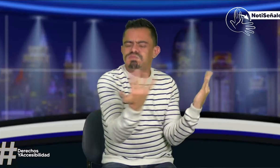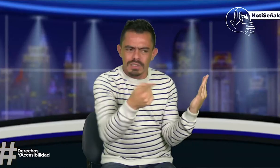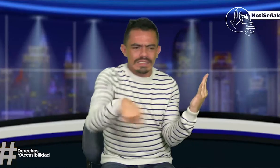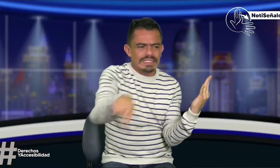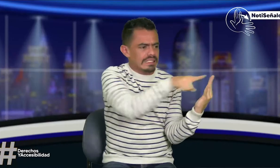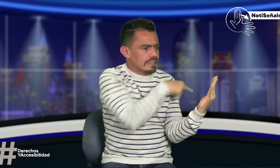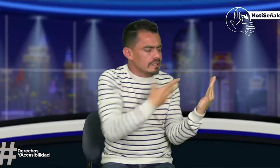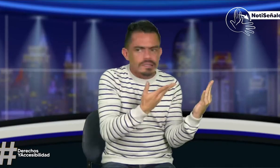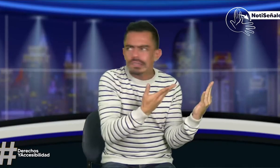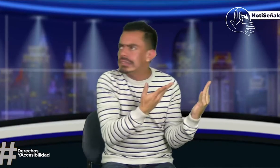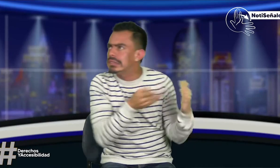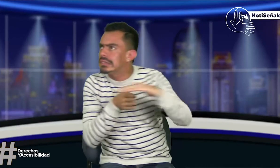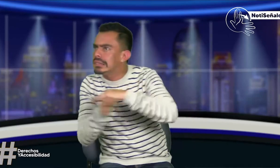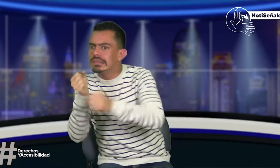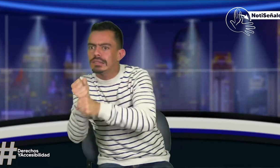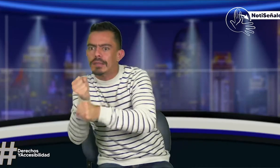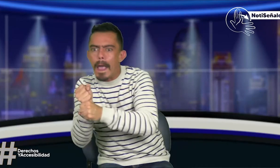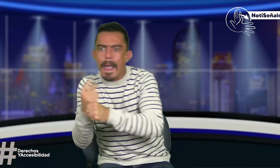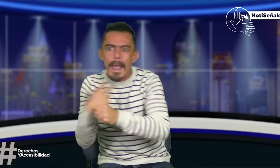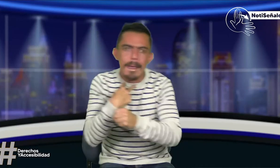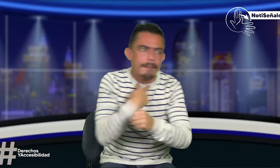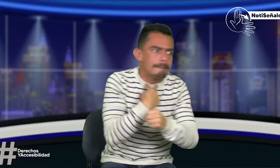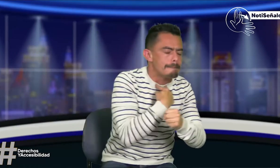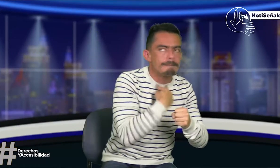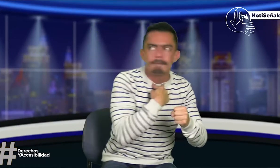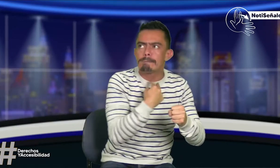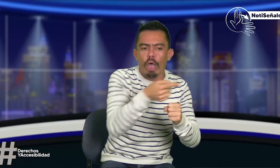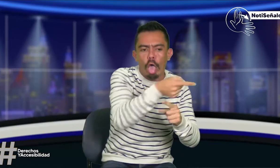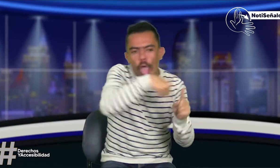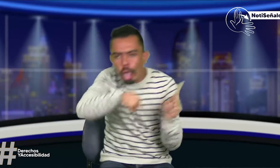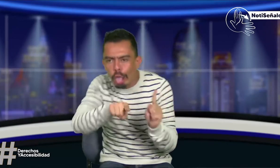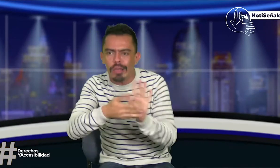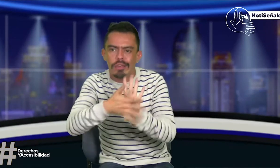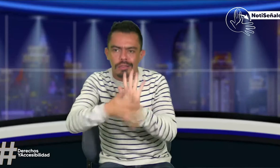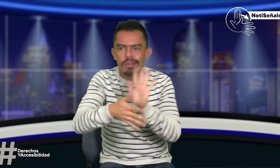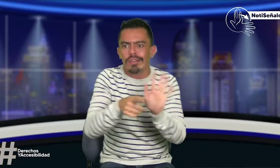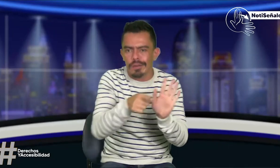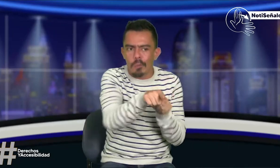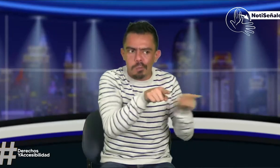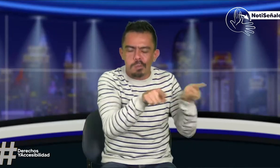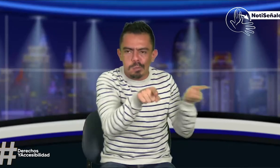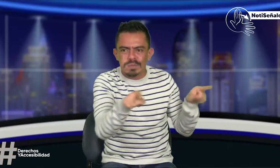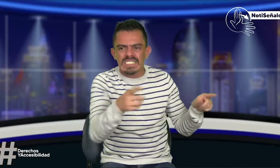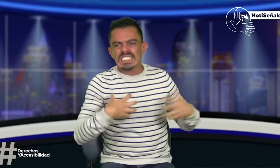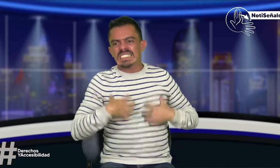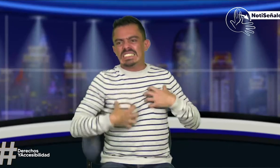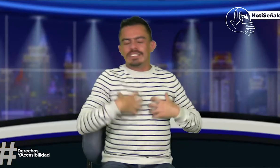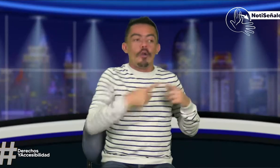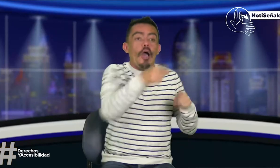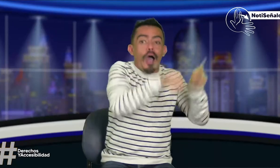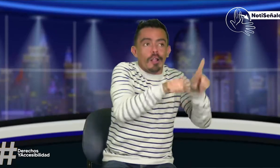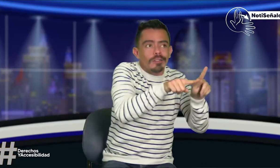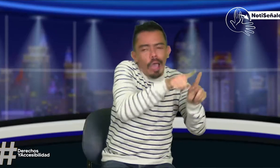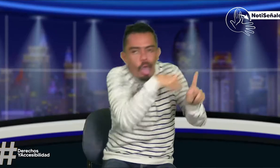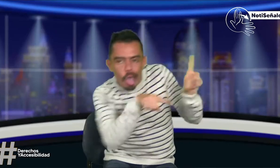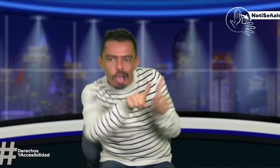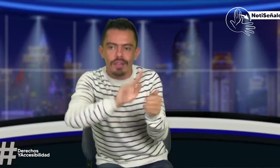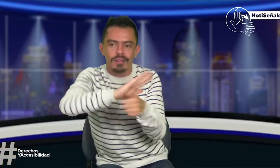profesionales, varios licenciados. Y no encuentran trabajo, no ingresan a trabajar, ingresan como modo lingüístico. Eso es una de